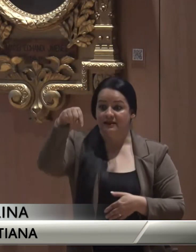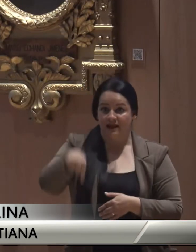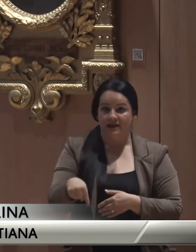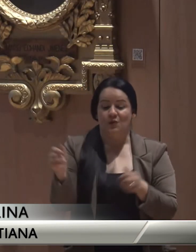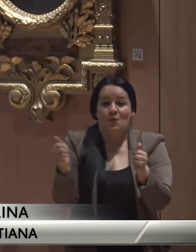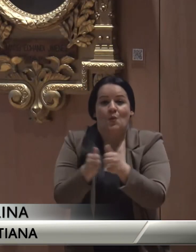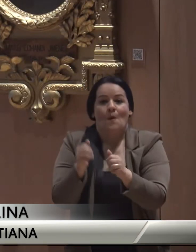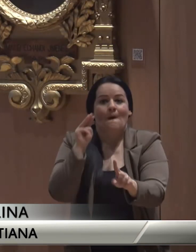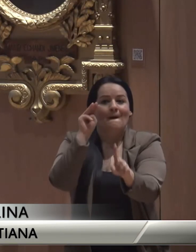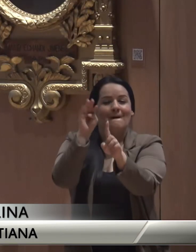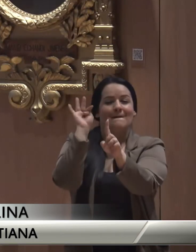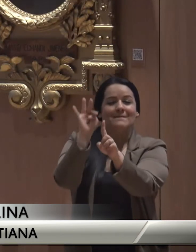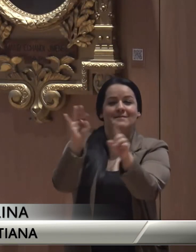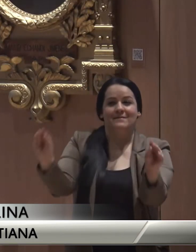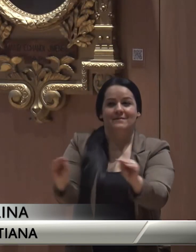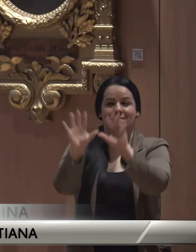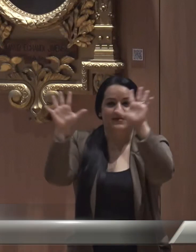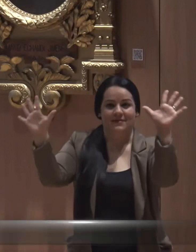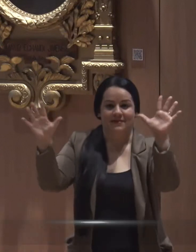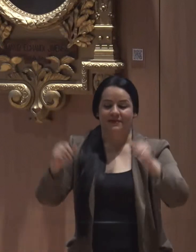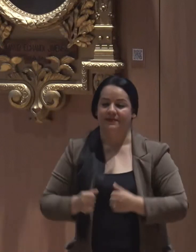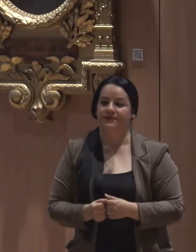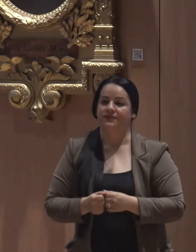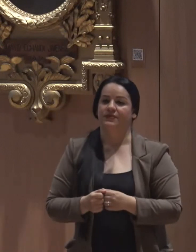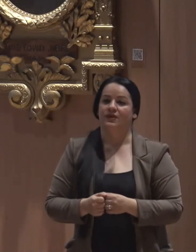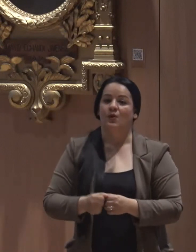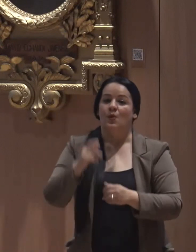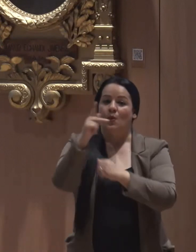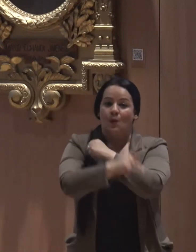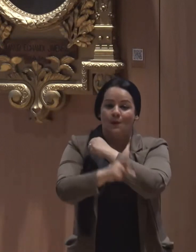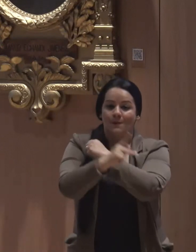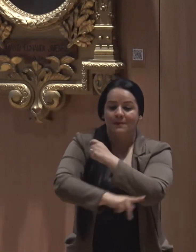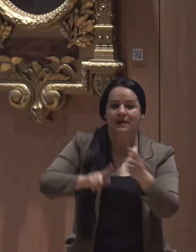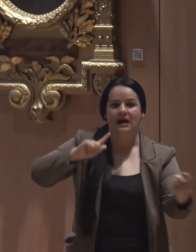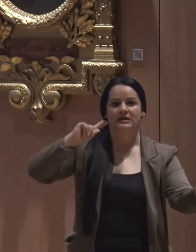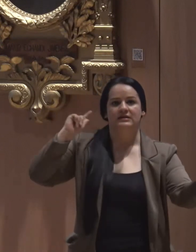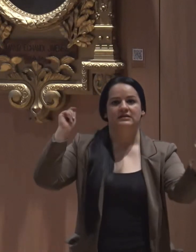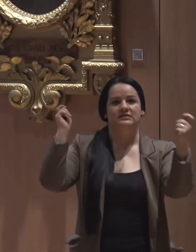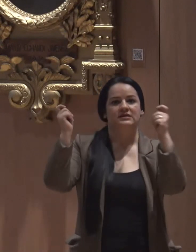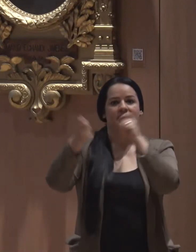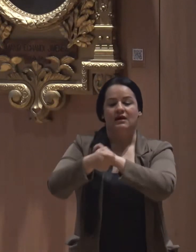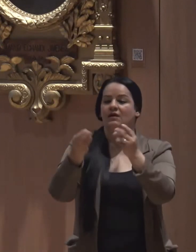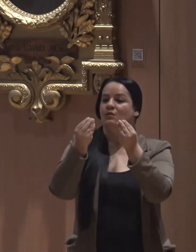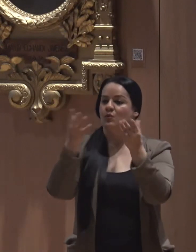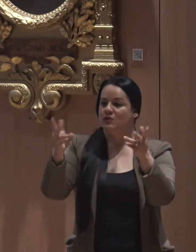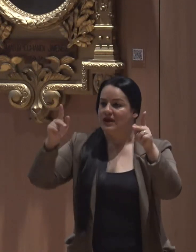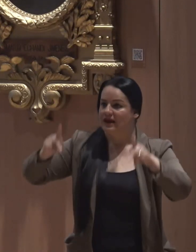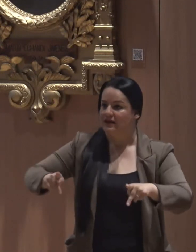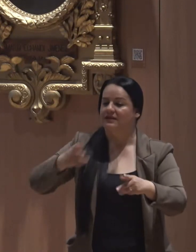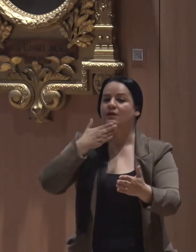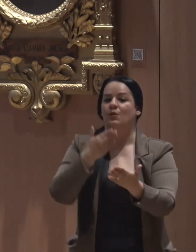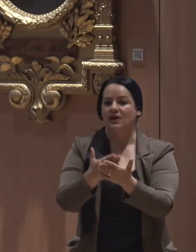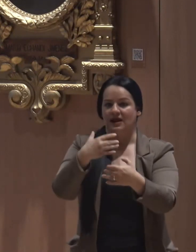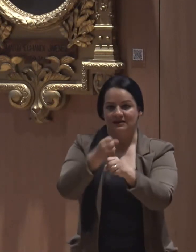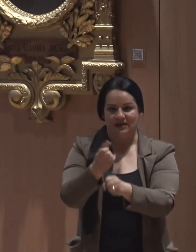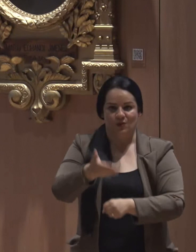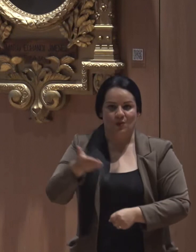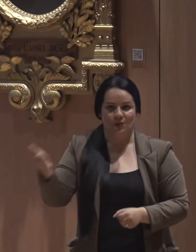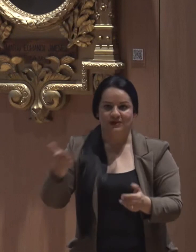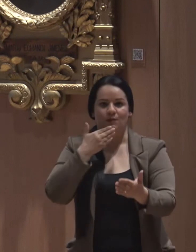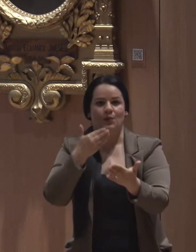más con una meta muy clara. Un país se cambia con mucha gente buena haciendo cosas buenas.